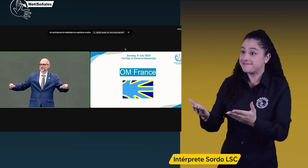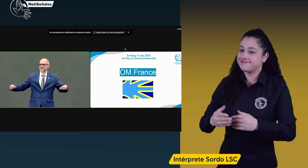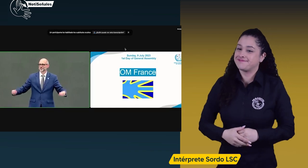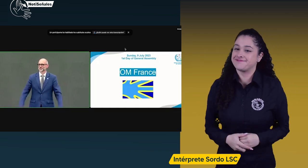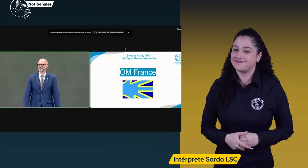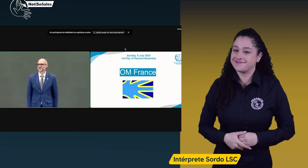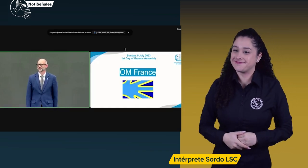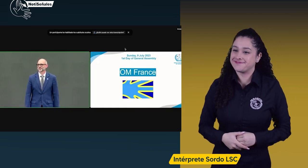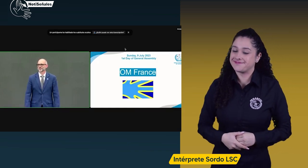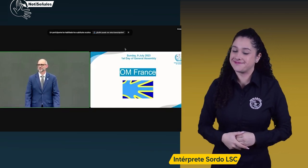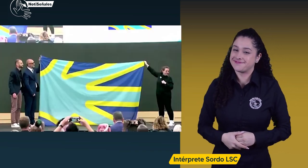bandera.